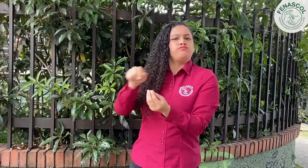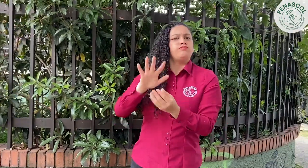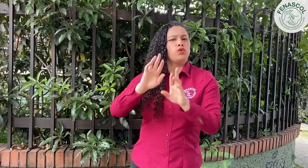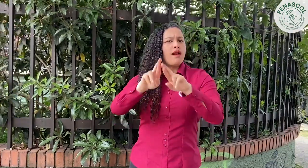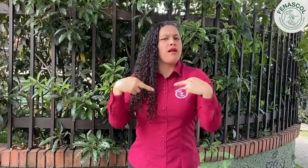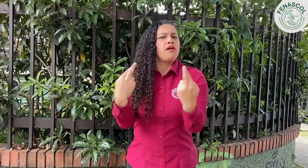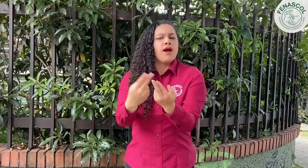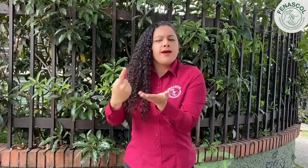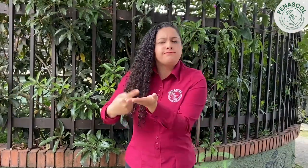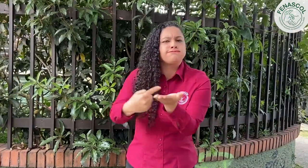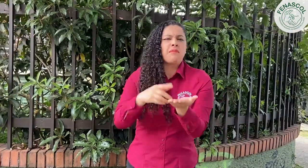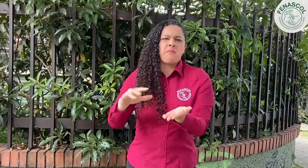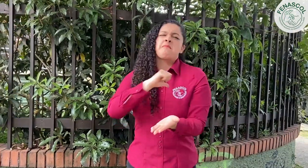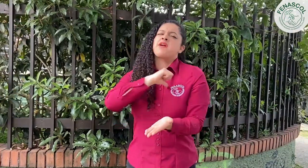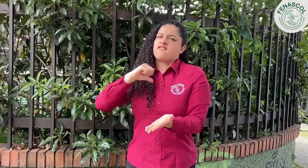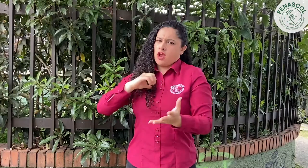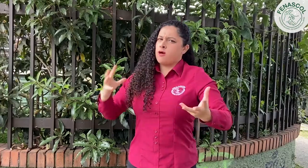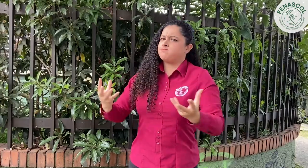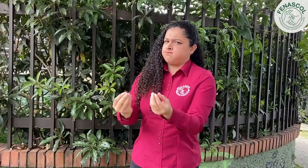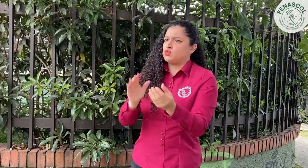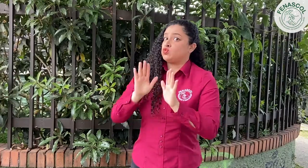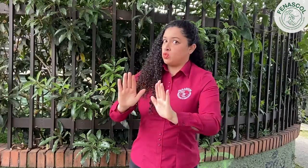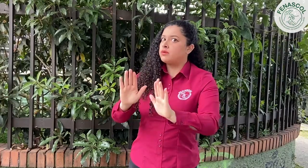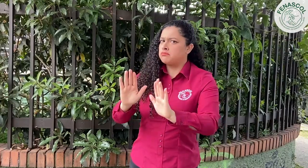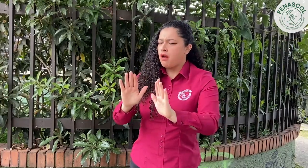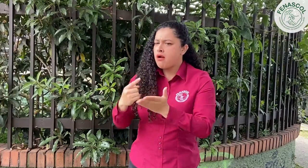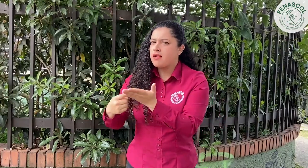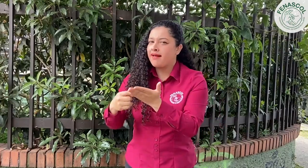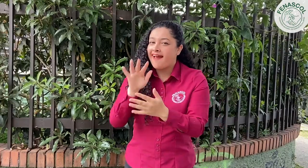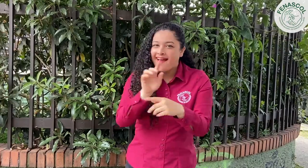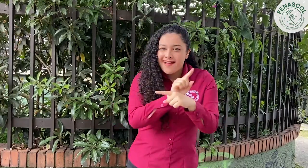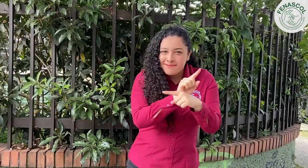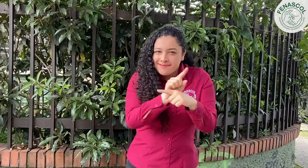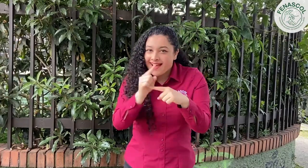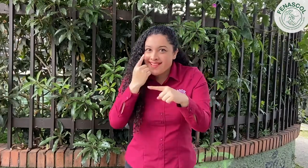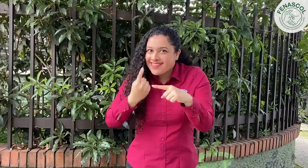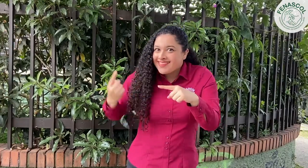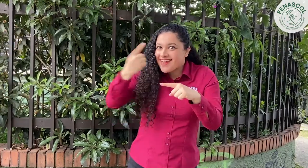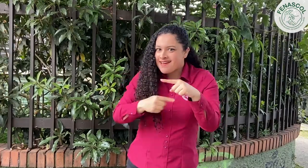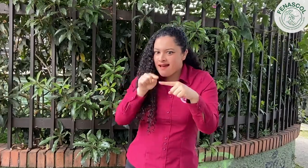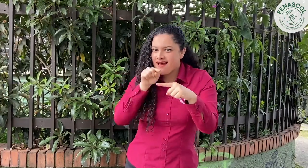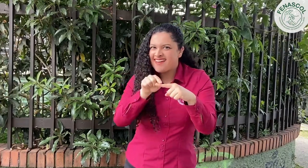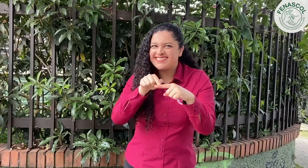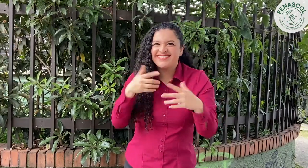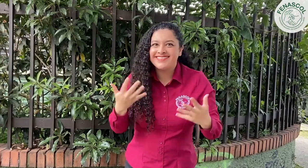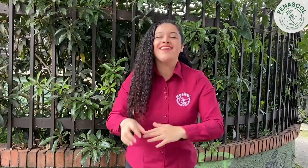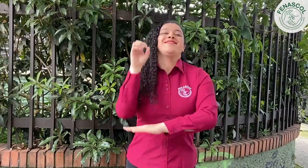privadas con su equipo de trabajo, reservando uno de esos días para la realización de la jornada de